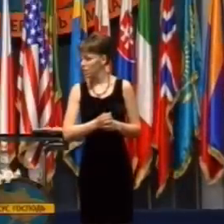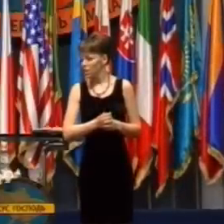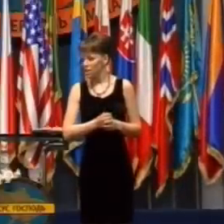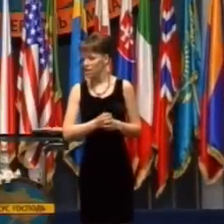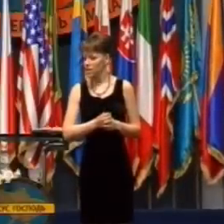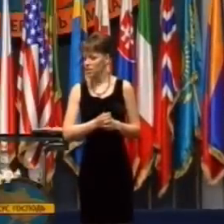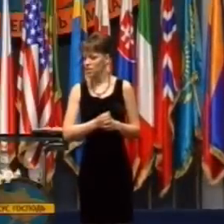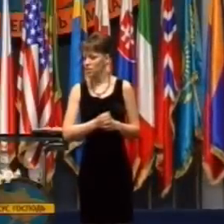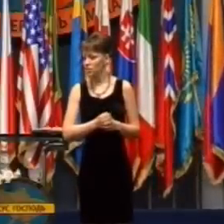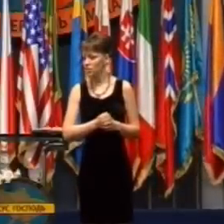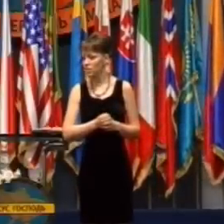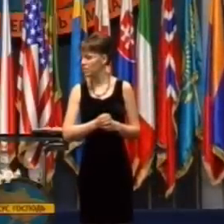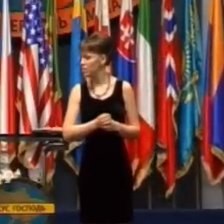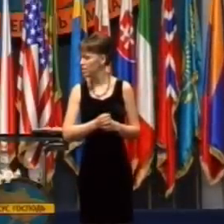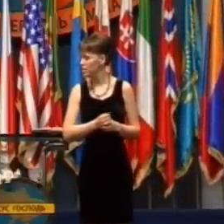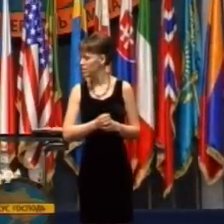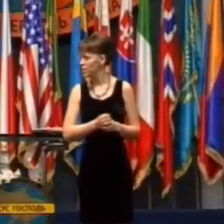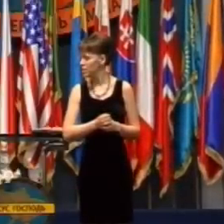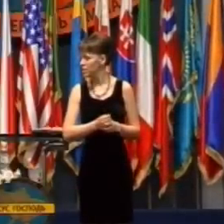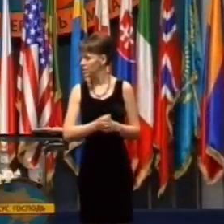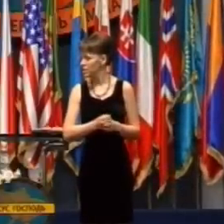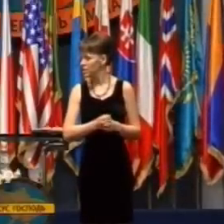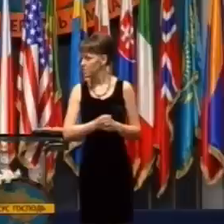A všetko, čo som povedal, bolo,